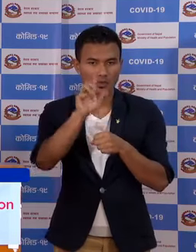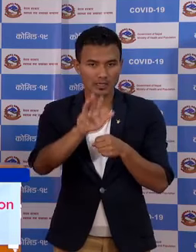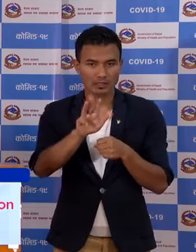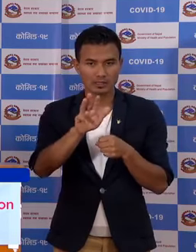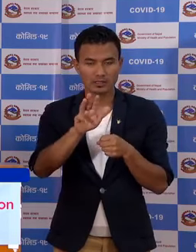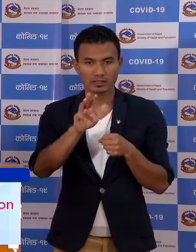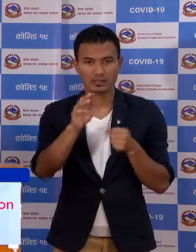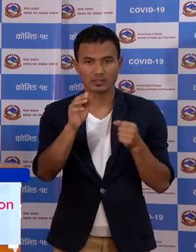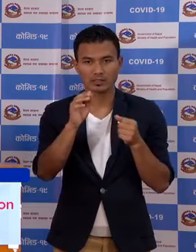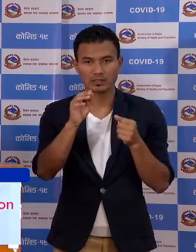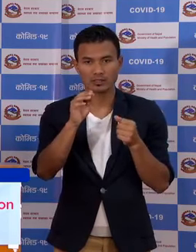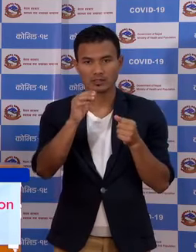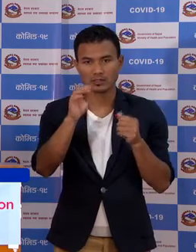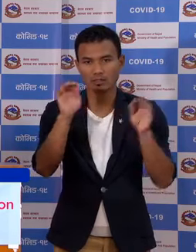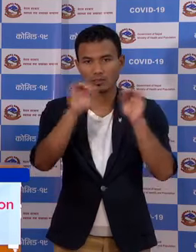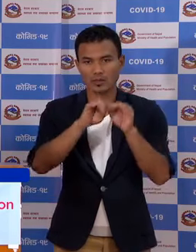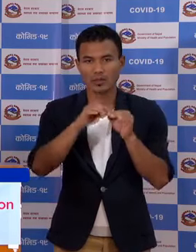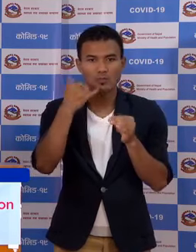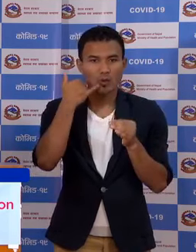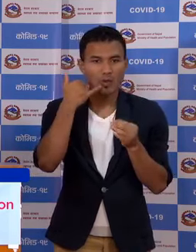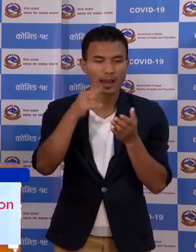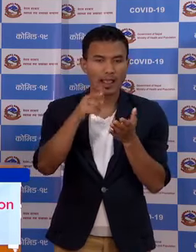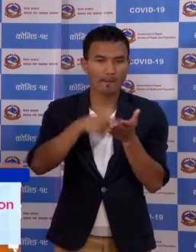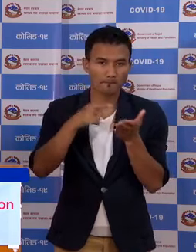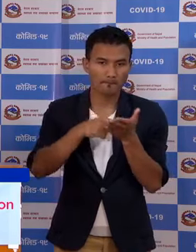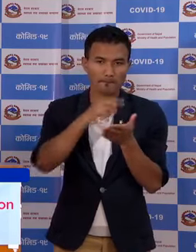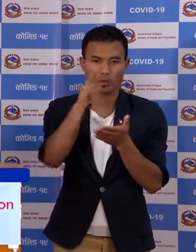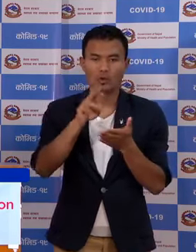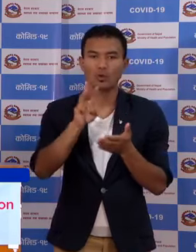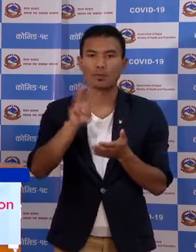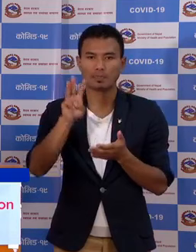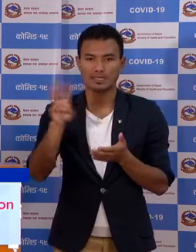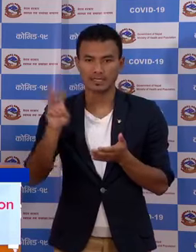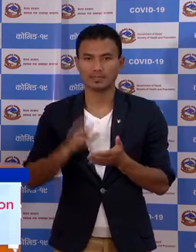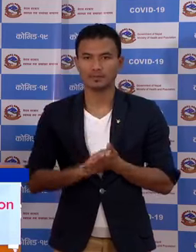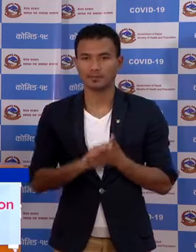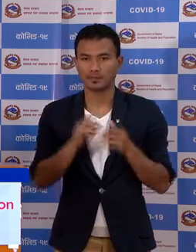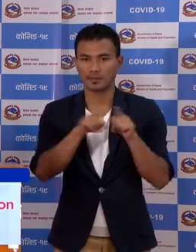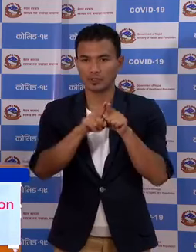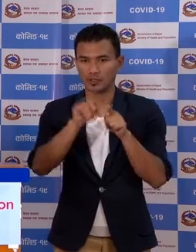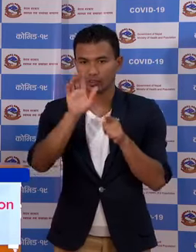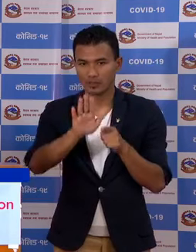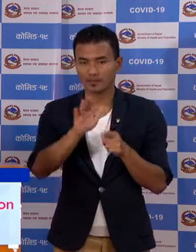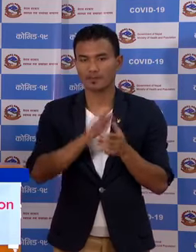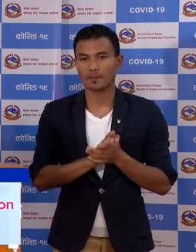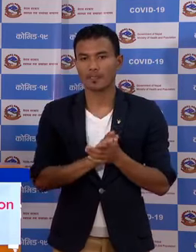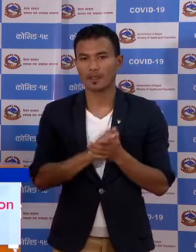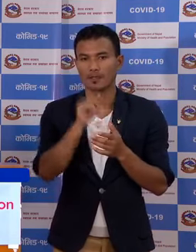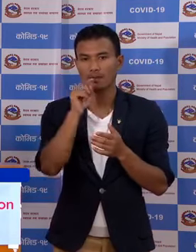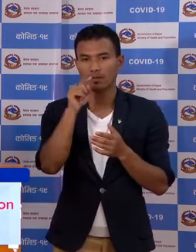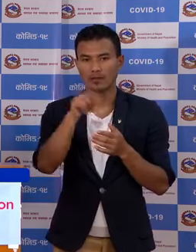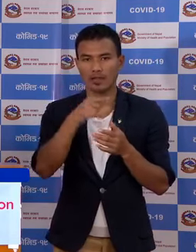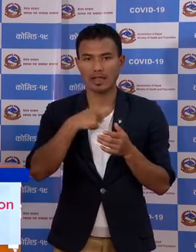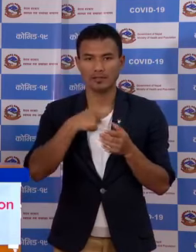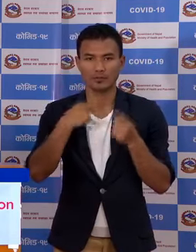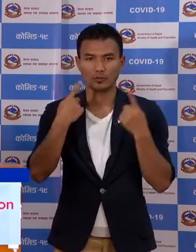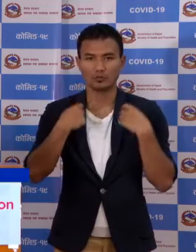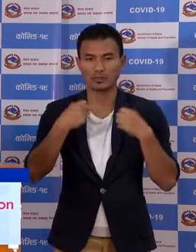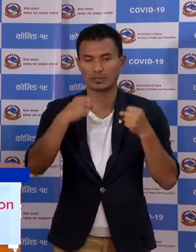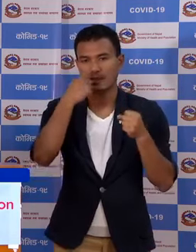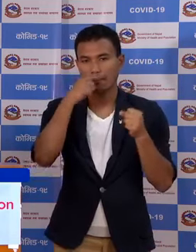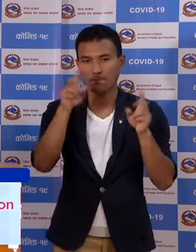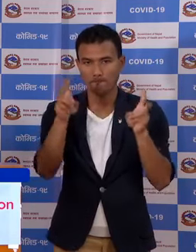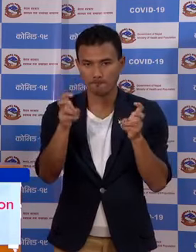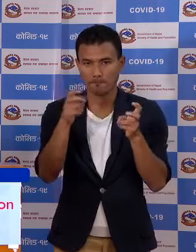को मोबाईल एप्लिकेशन र वेपसाइट पनी छा एप्लिकेशन हम्रो स्वास्थ्य